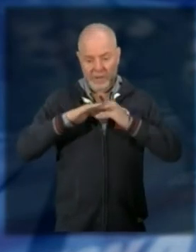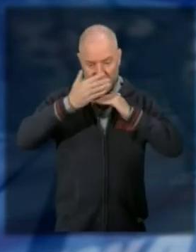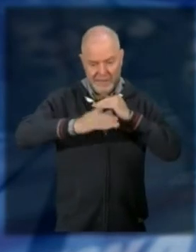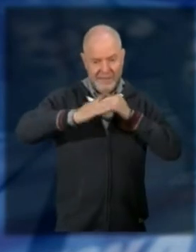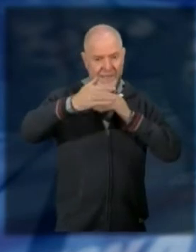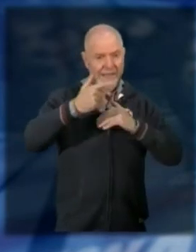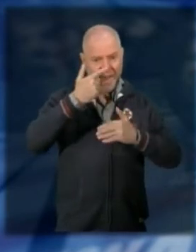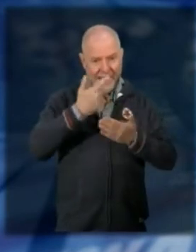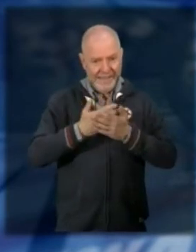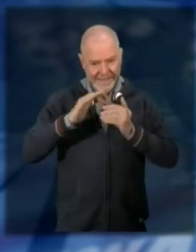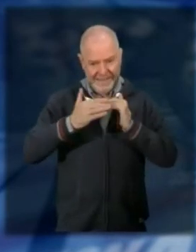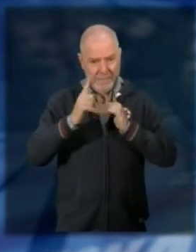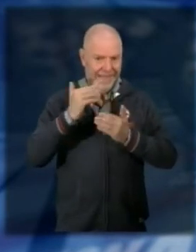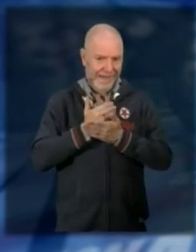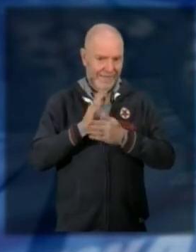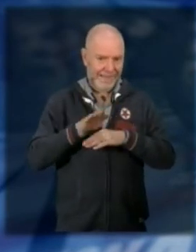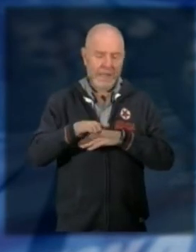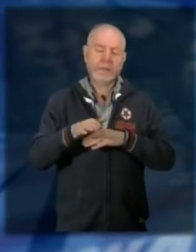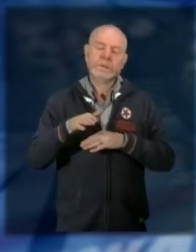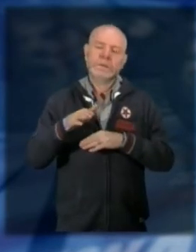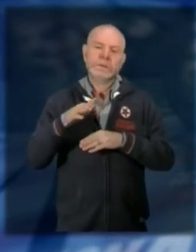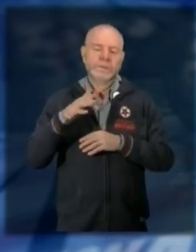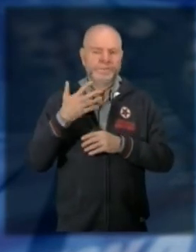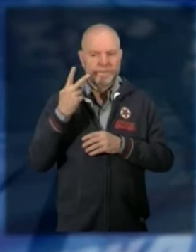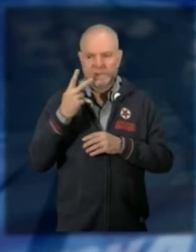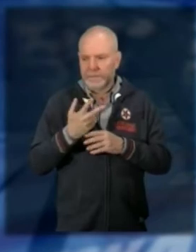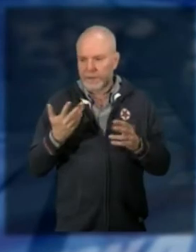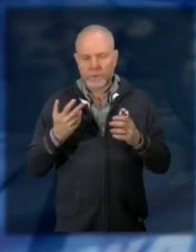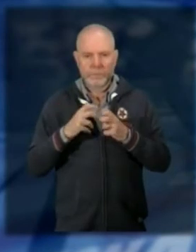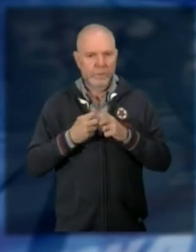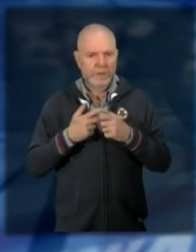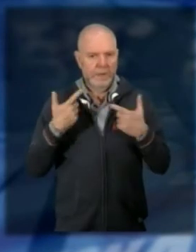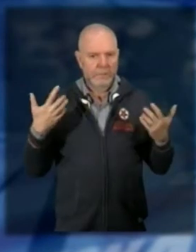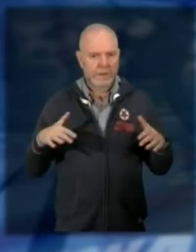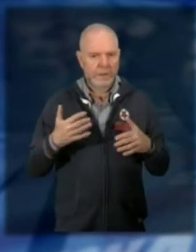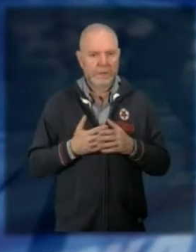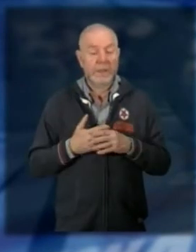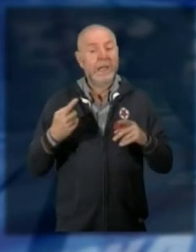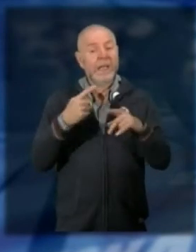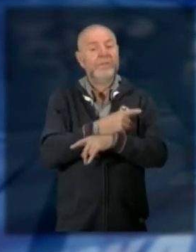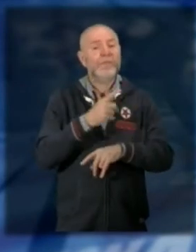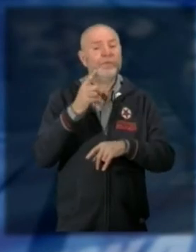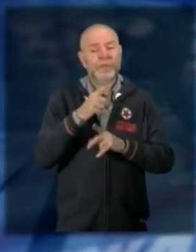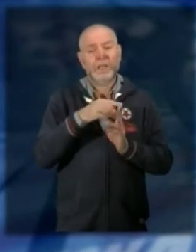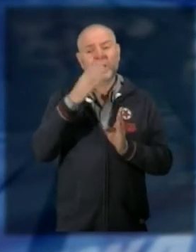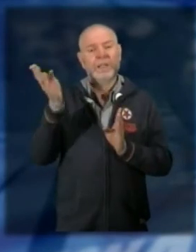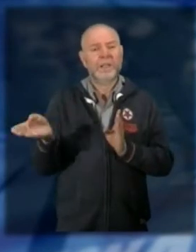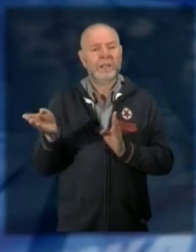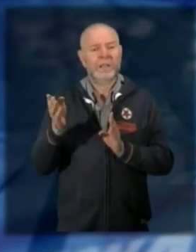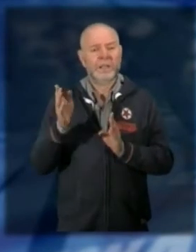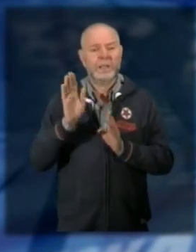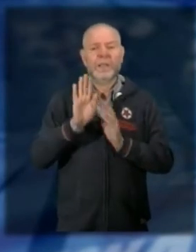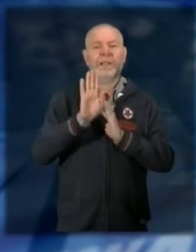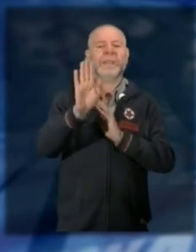potremmo pensare di potenziare la segnaletica ma non è che si possa fare molto diverso invece il discorso per quanto riguarda il tratto di strada